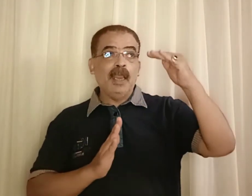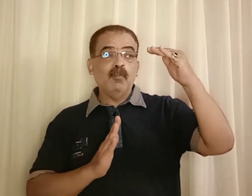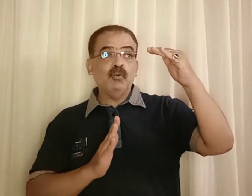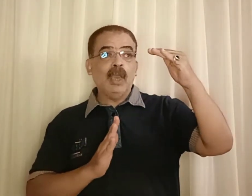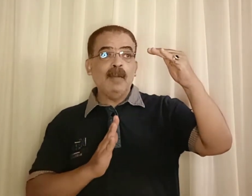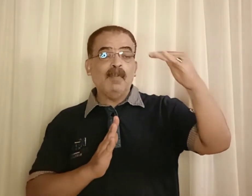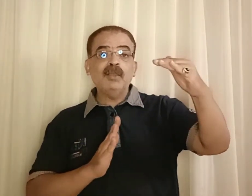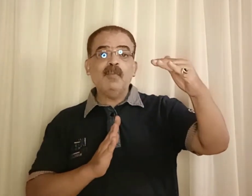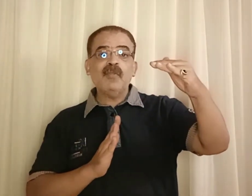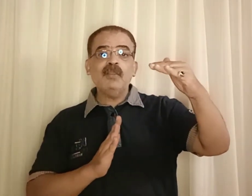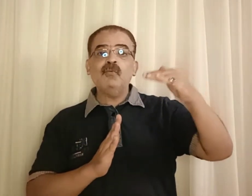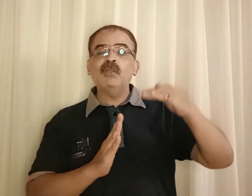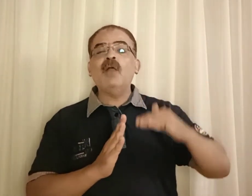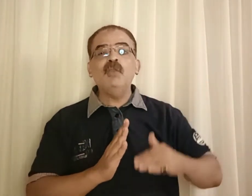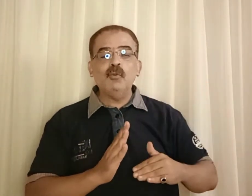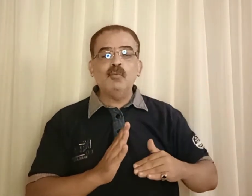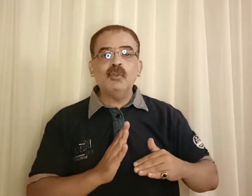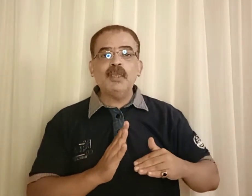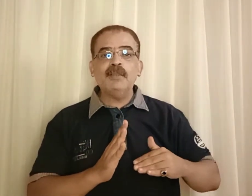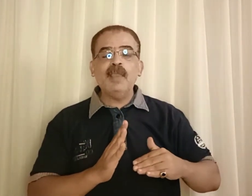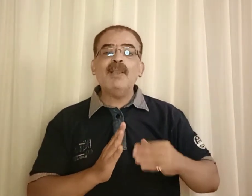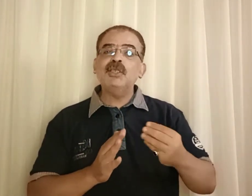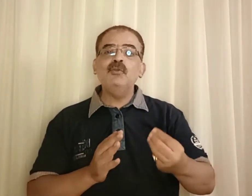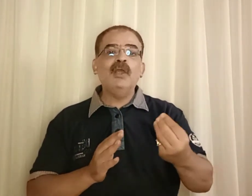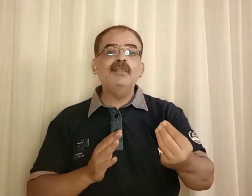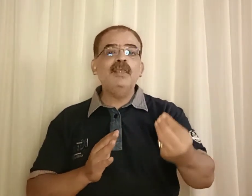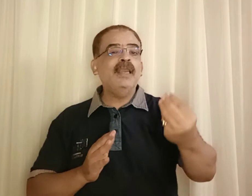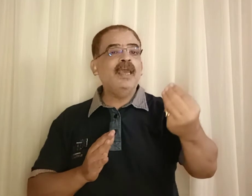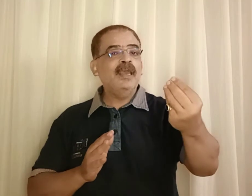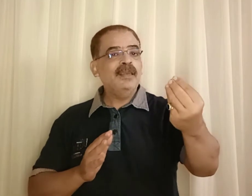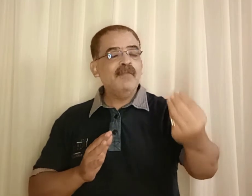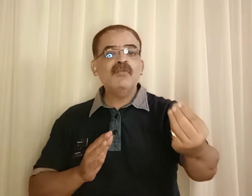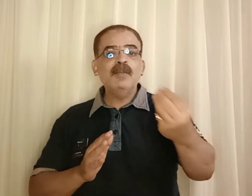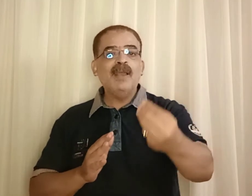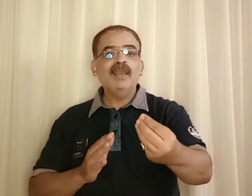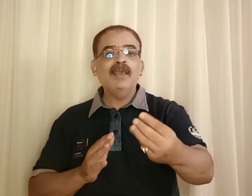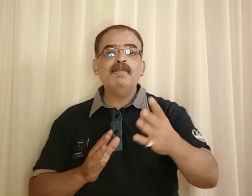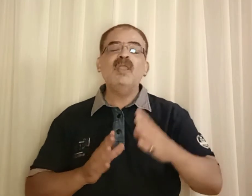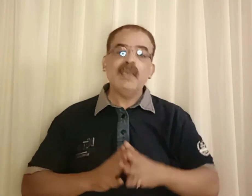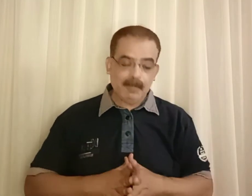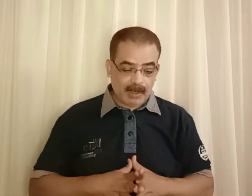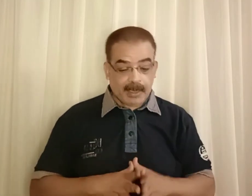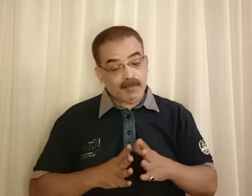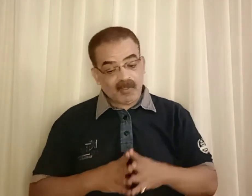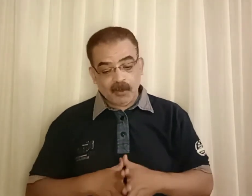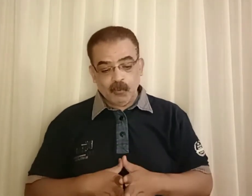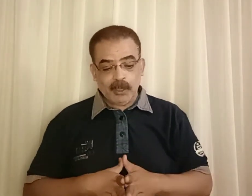الماضي البسيط وتحويله المضارة التام لكي يؤدي إلى نفس المعنى تقريبا هنجي مثلا نقول لي